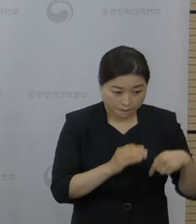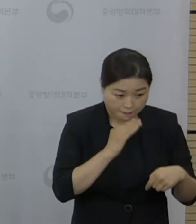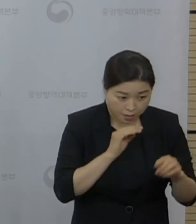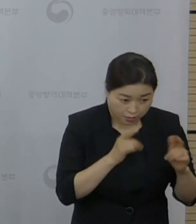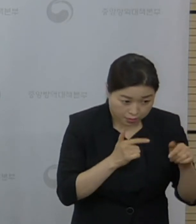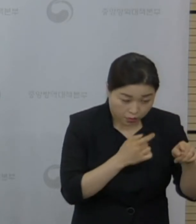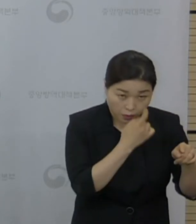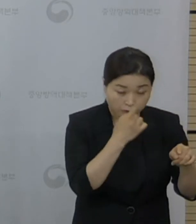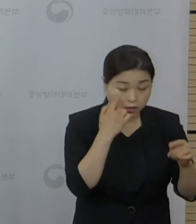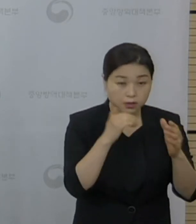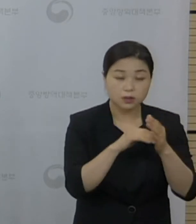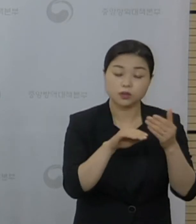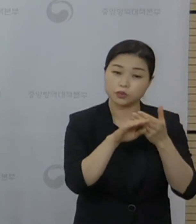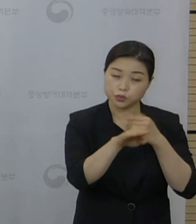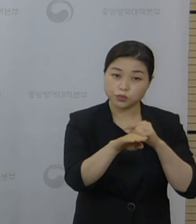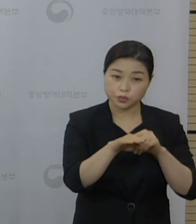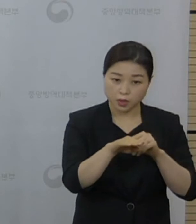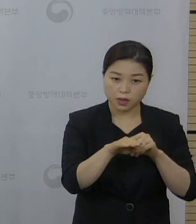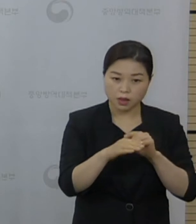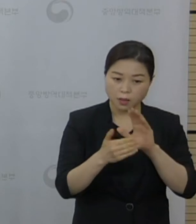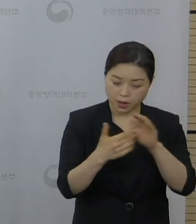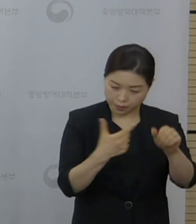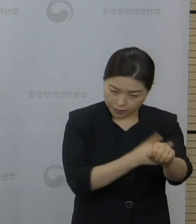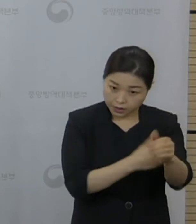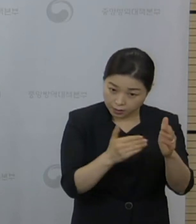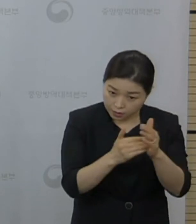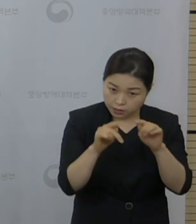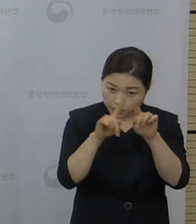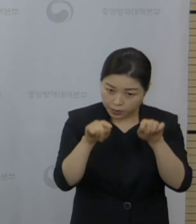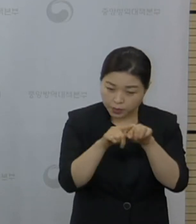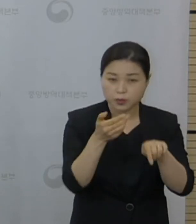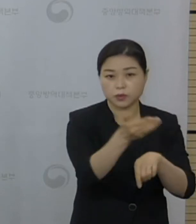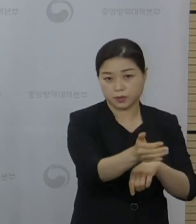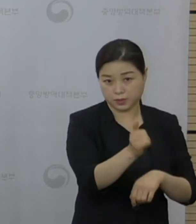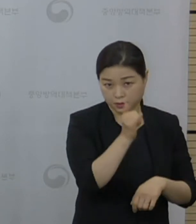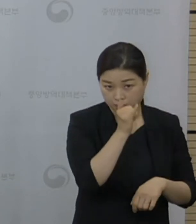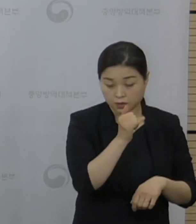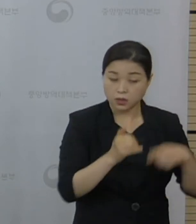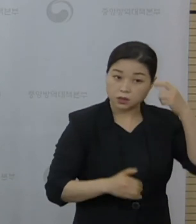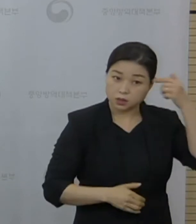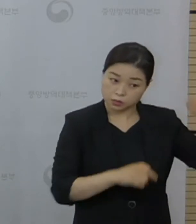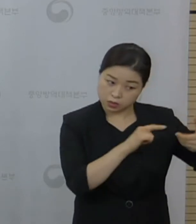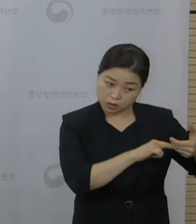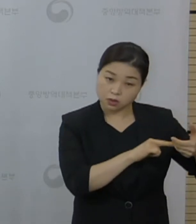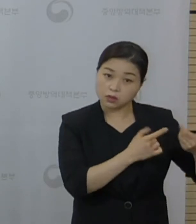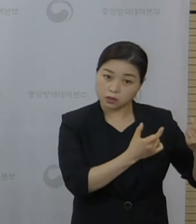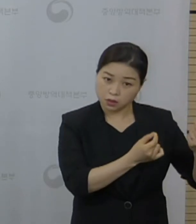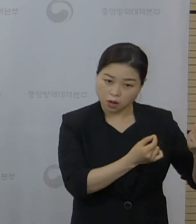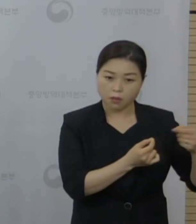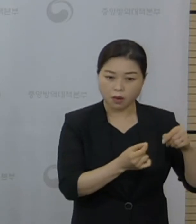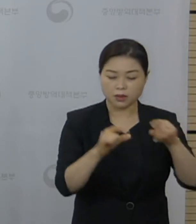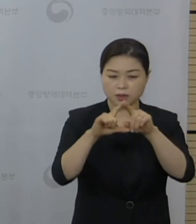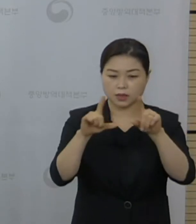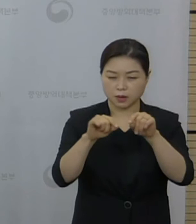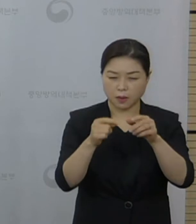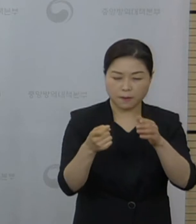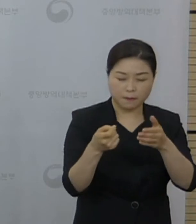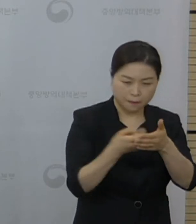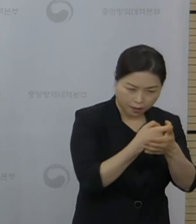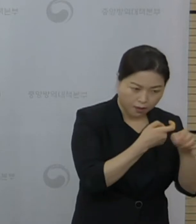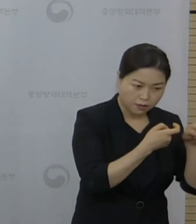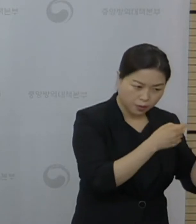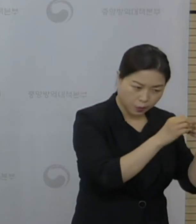예방접종력을 확인해서 발급을 하고 있습니다. 다만 이렇게 질문하신 것처럼 다른 스티커를 도용하거나 이런 부분에 대해서는